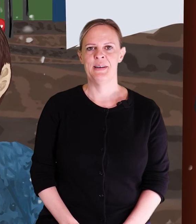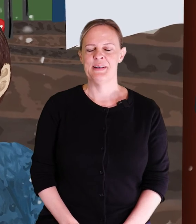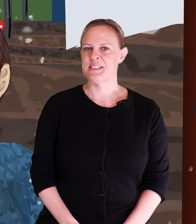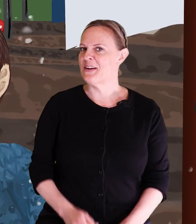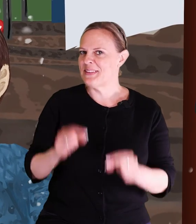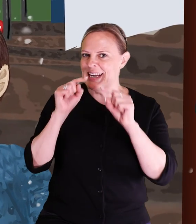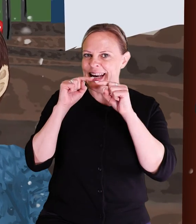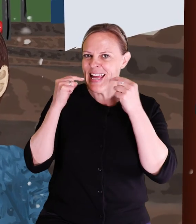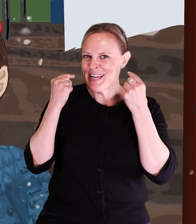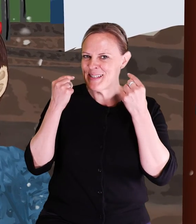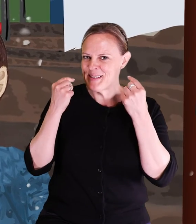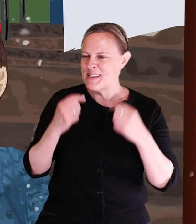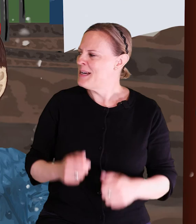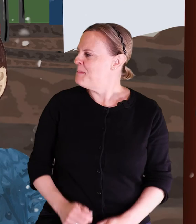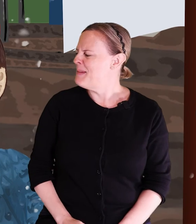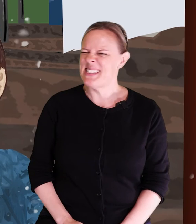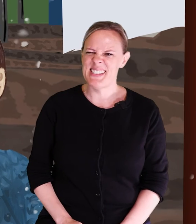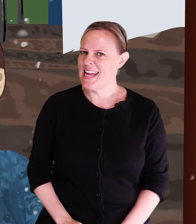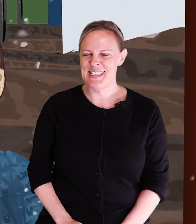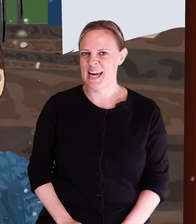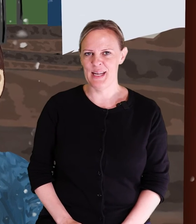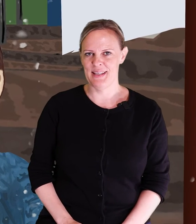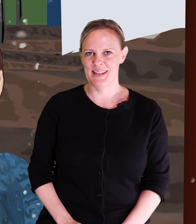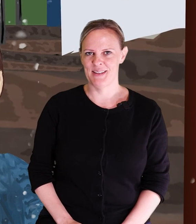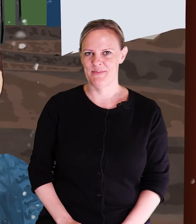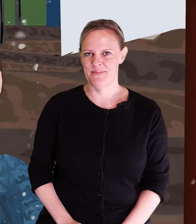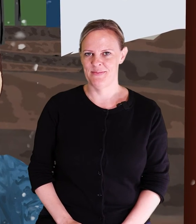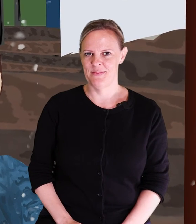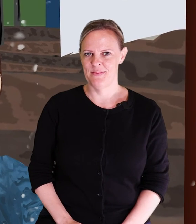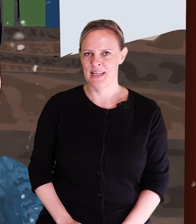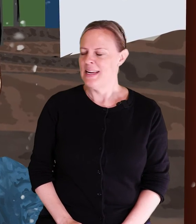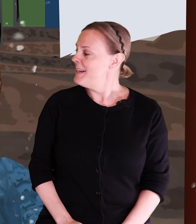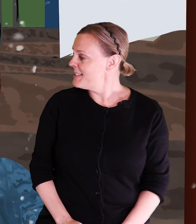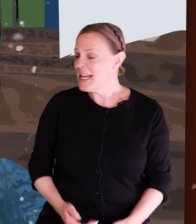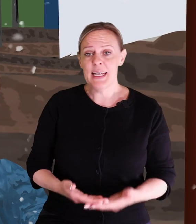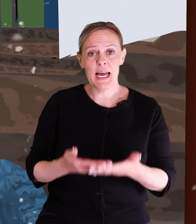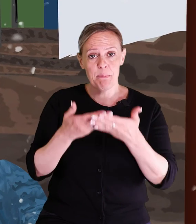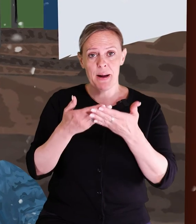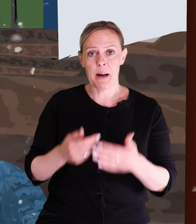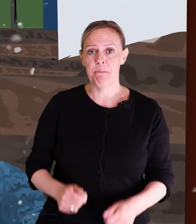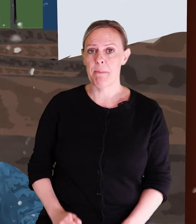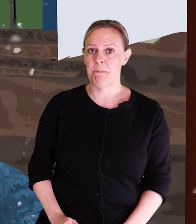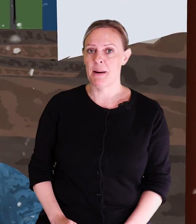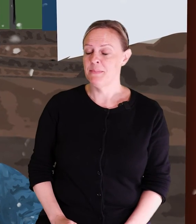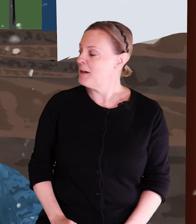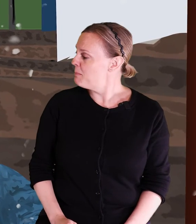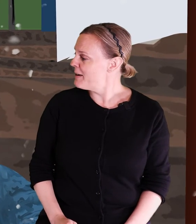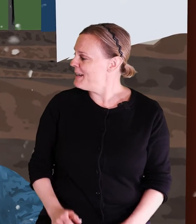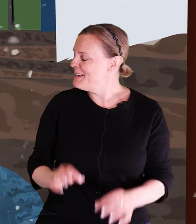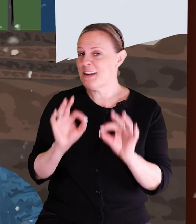Svante ler, men säger inget. Istället hjälper han pappa att bära in